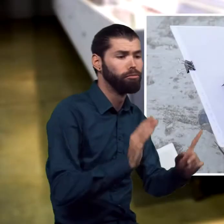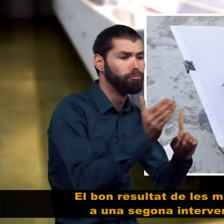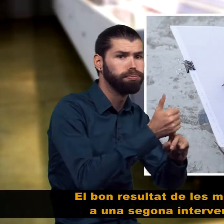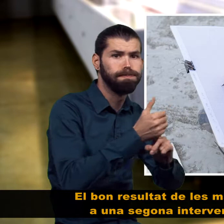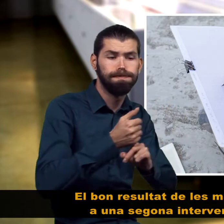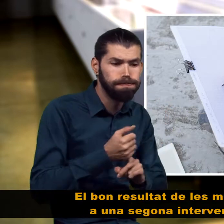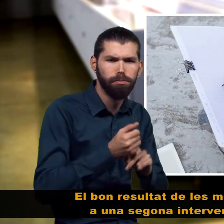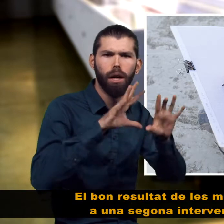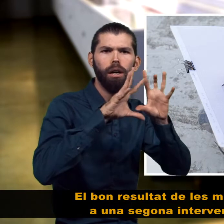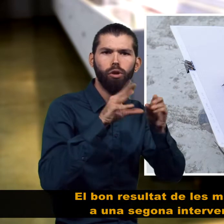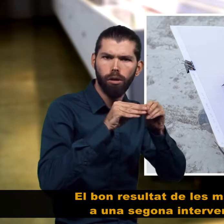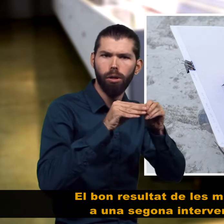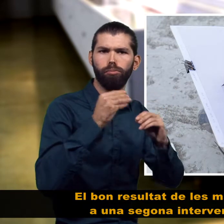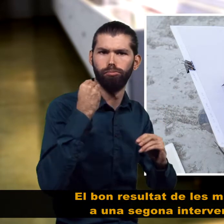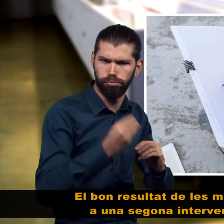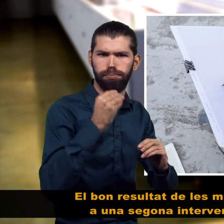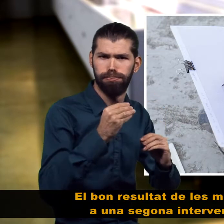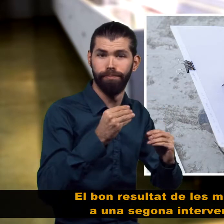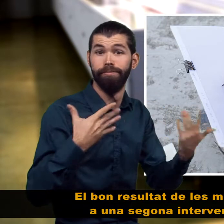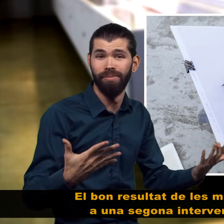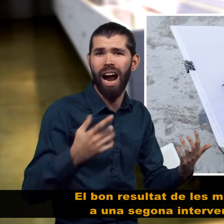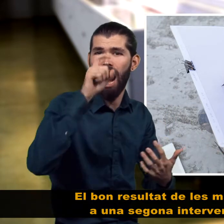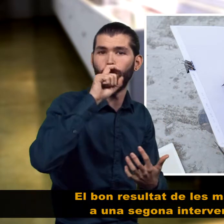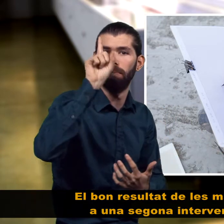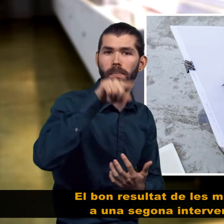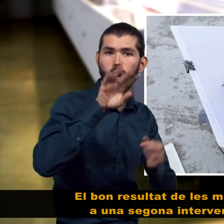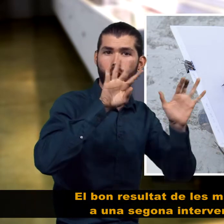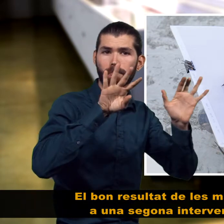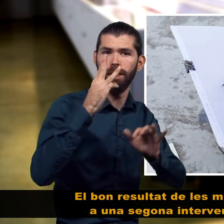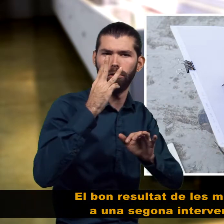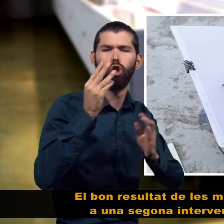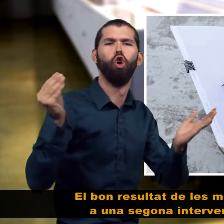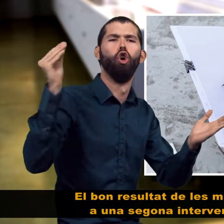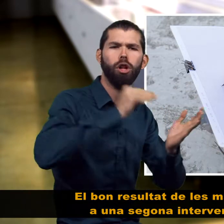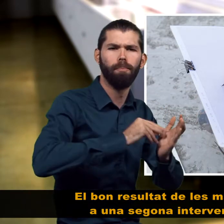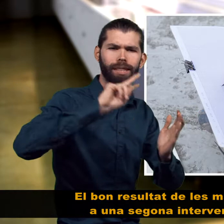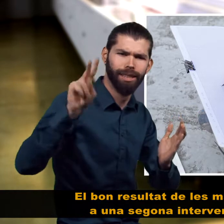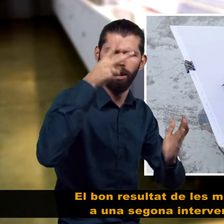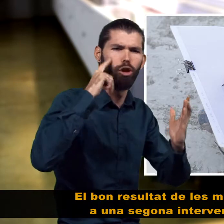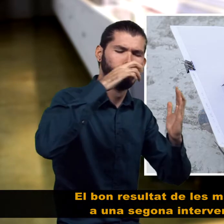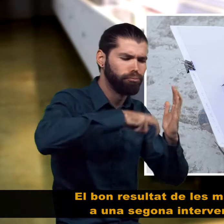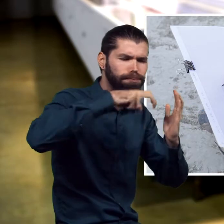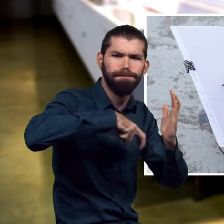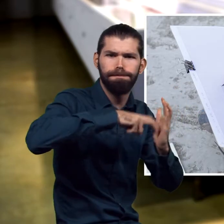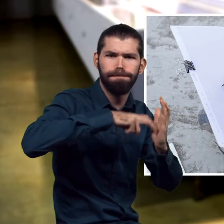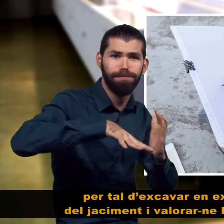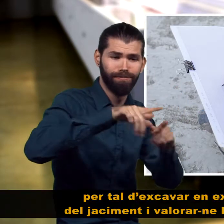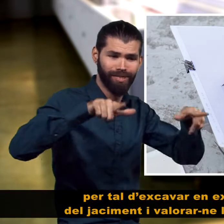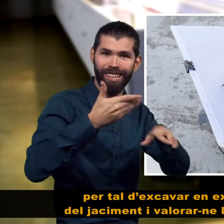El bon resultat de les mateixes van portar una segona intervenció, l'any 1993, per tal d'excavar en